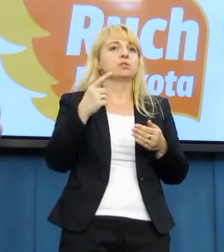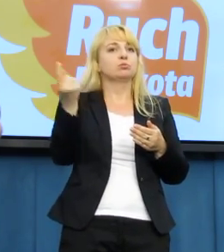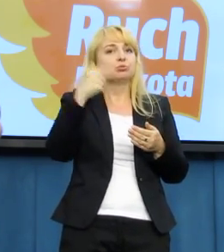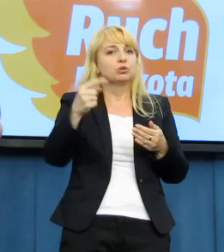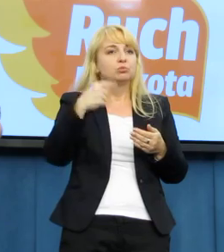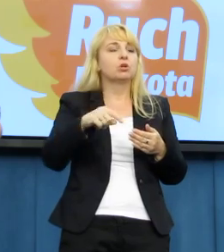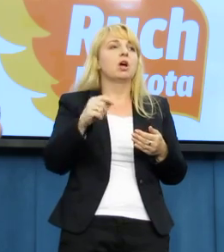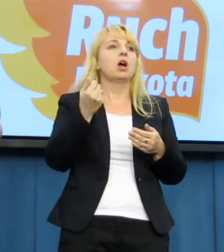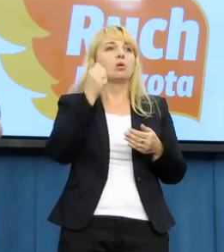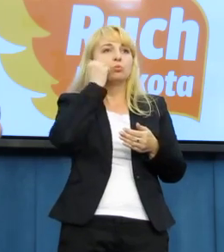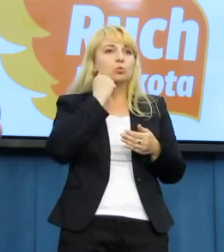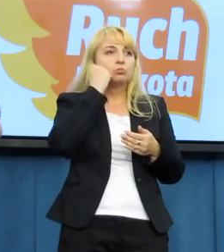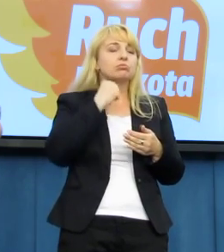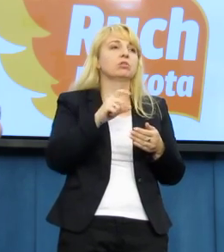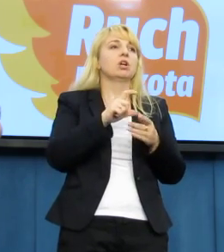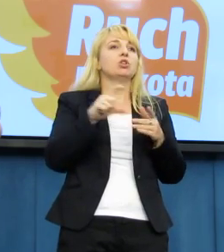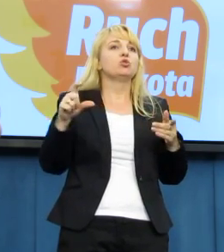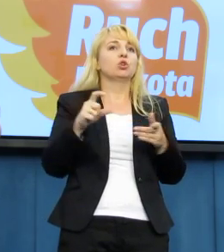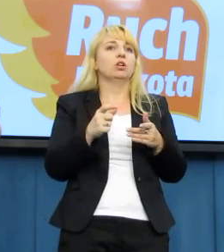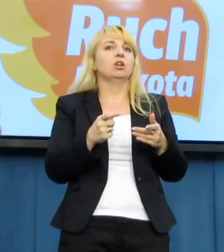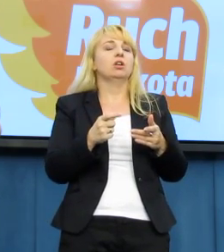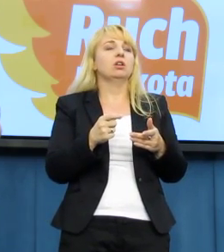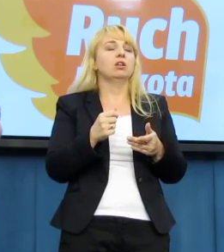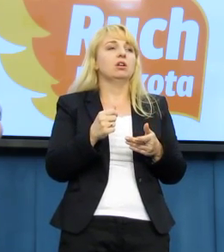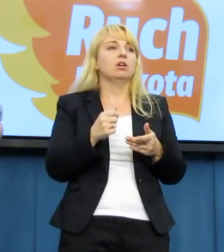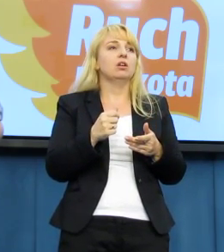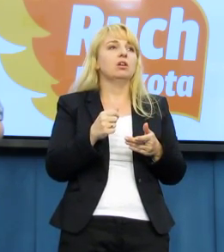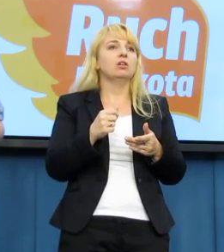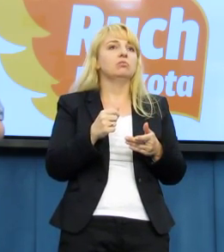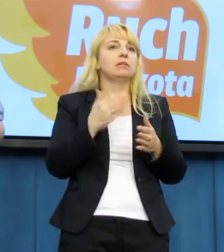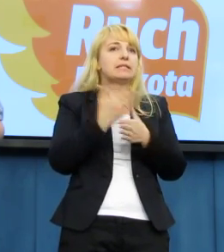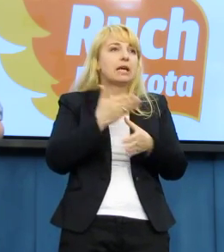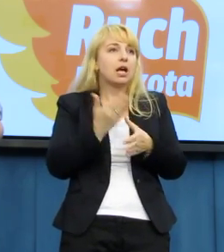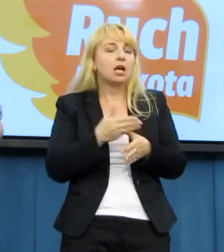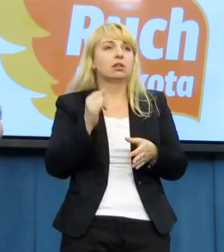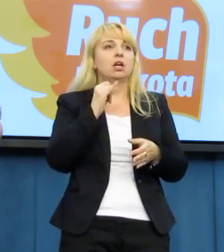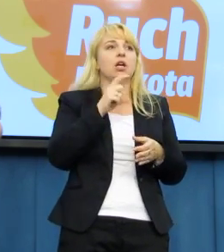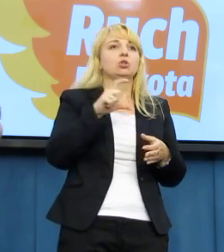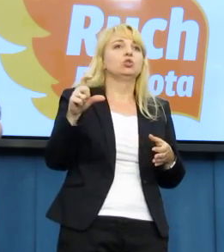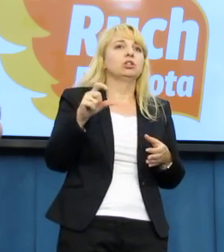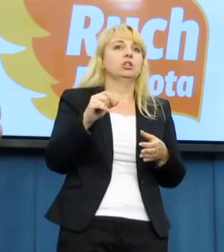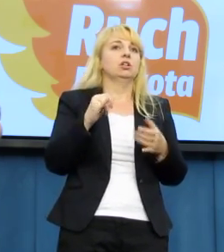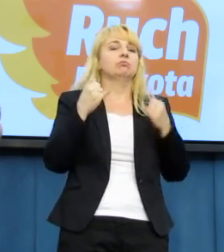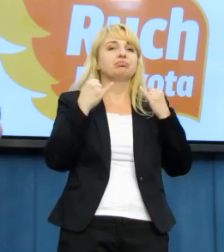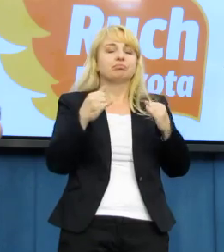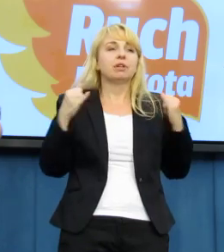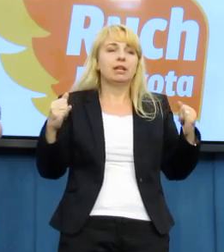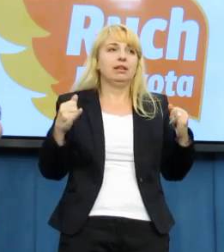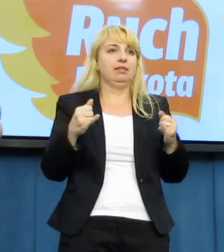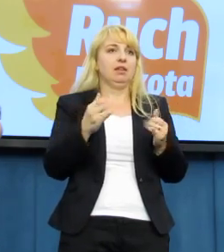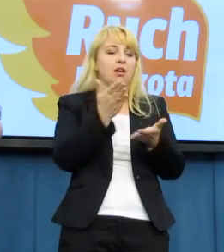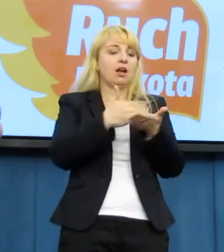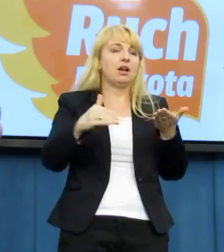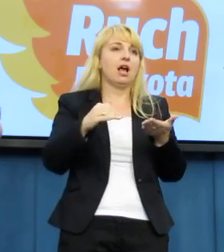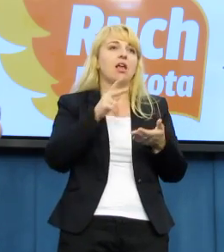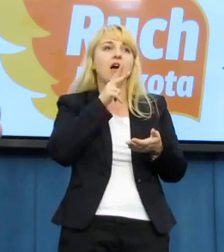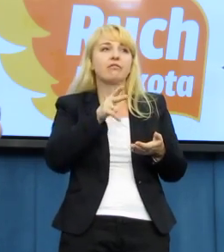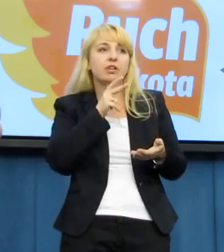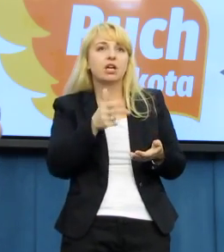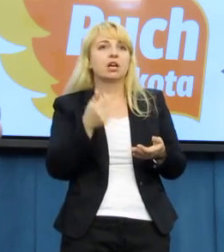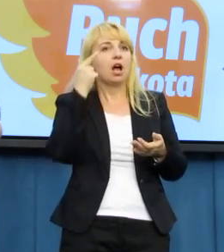muzułmanów, Romów i osób pochodzących z Afryki.